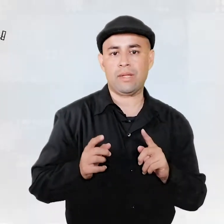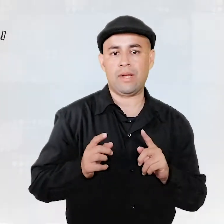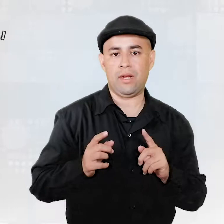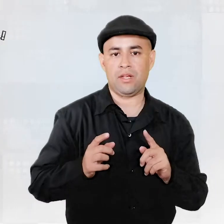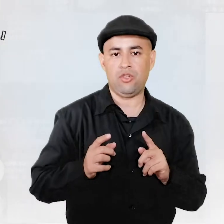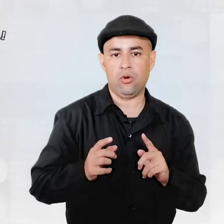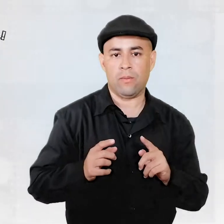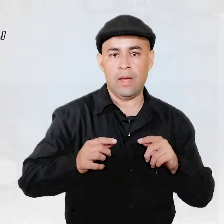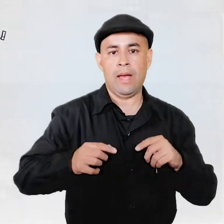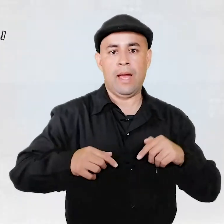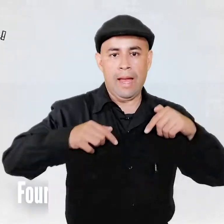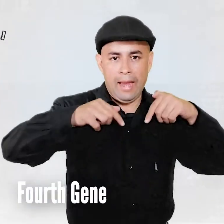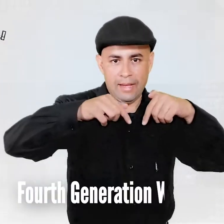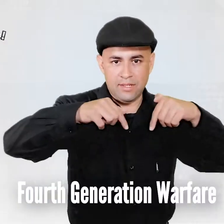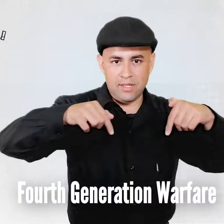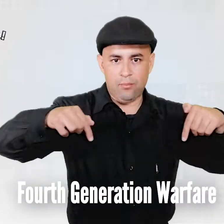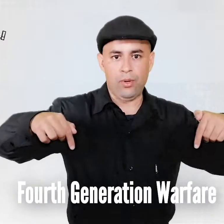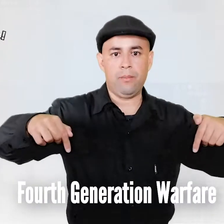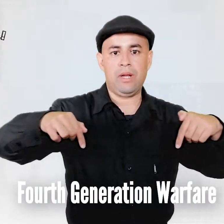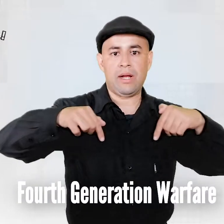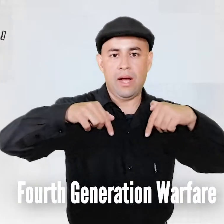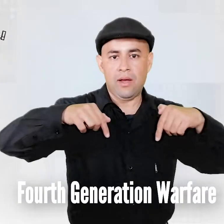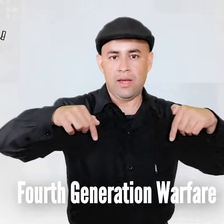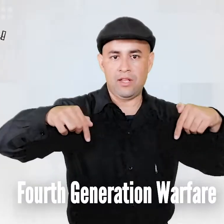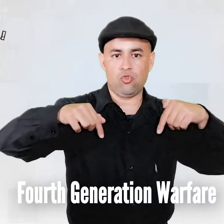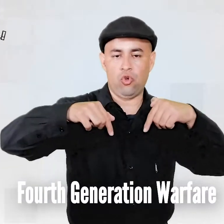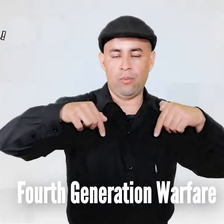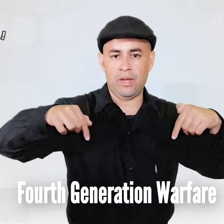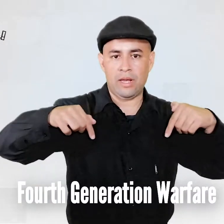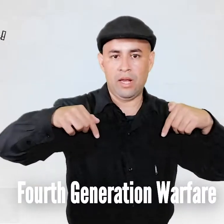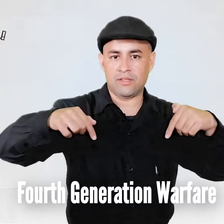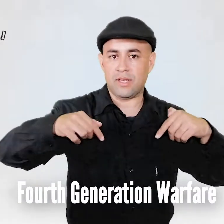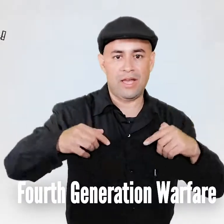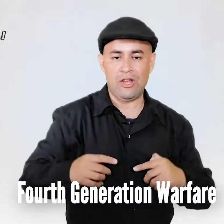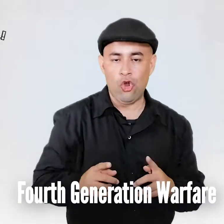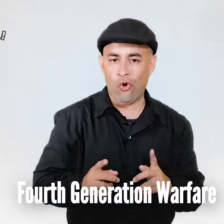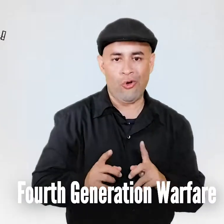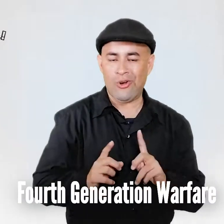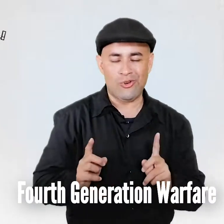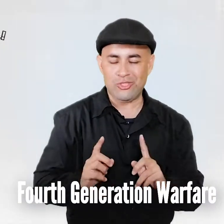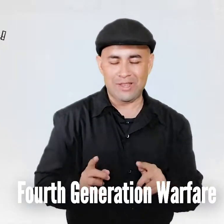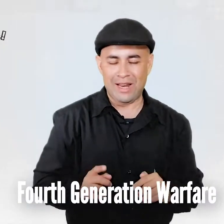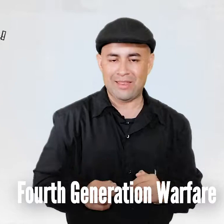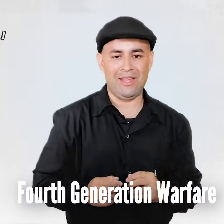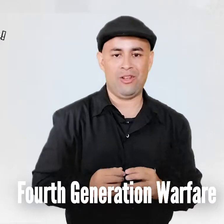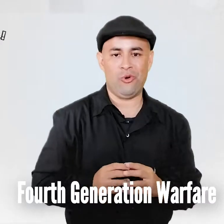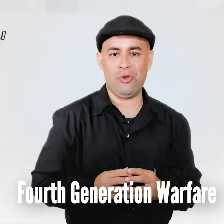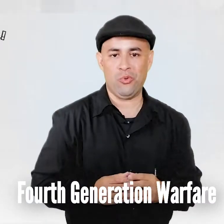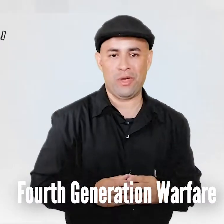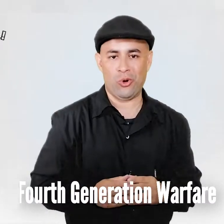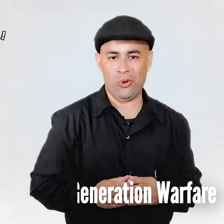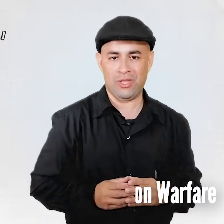generación. Esas que pueden ver acá en su nombre en inglés. Y no, no se trata del nombre de un microondas.